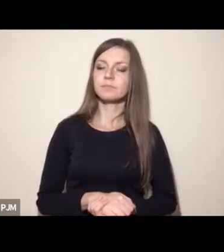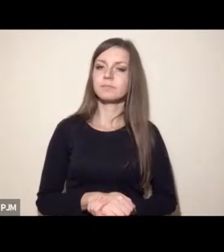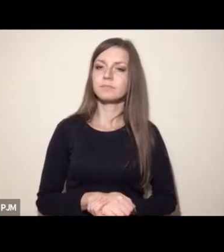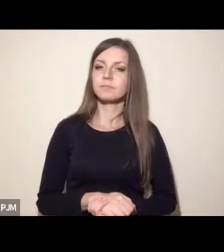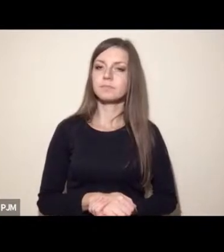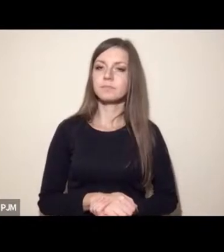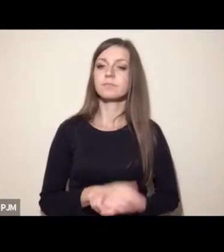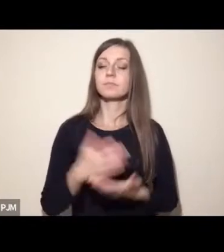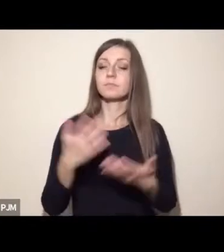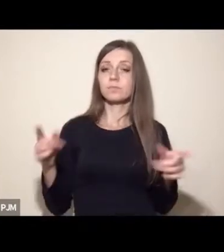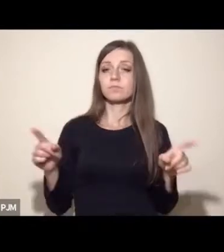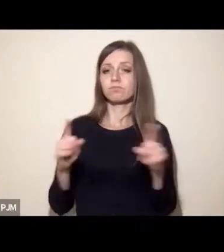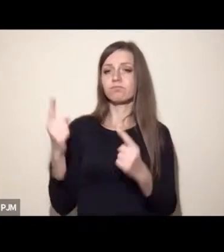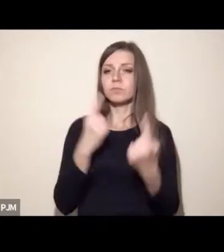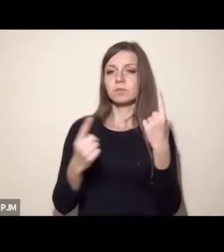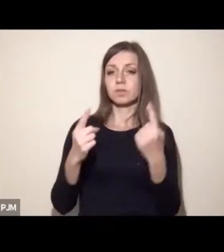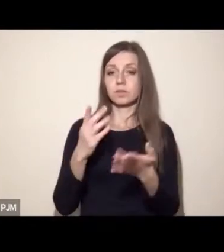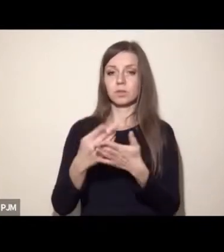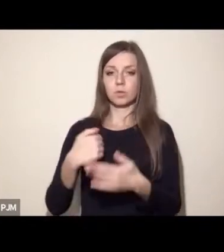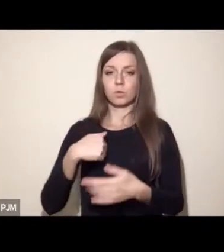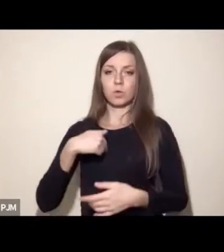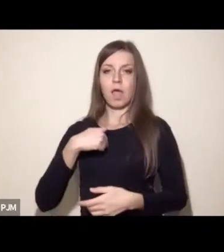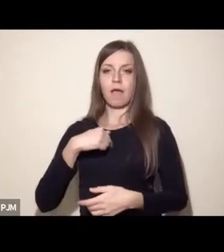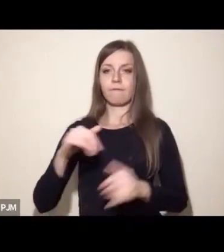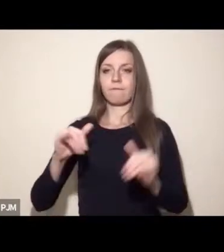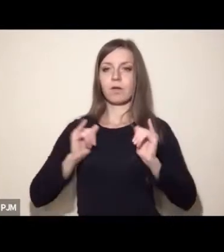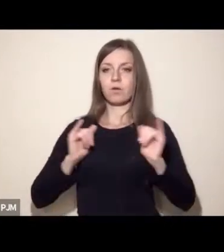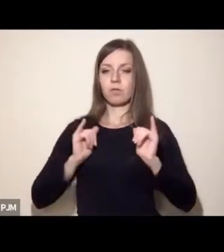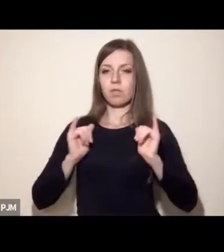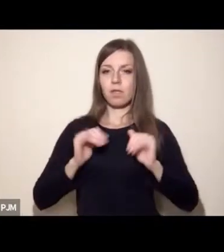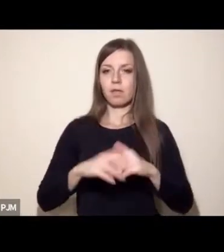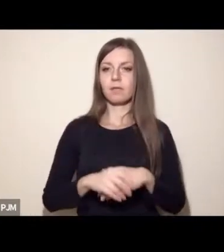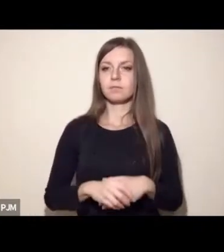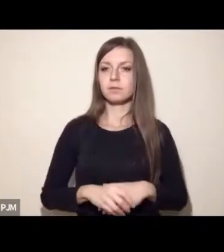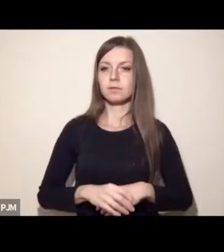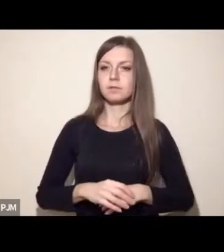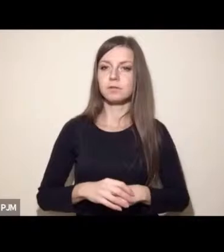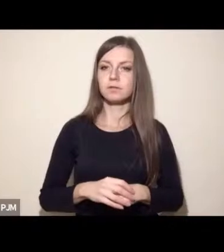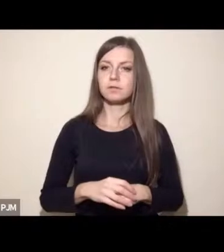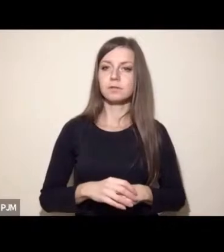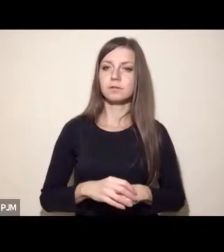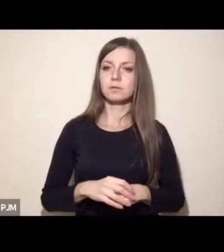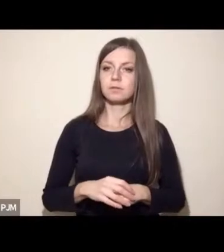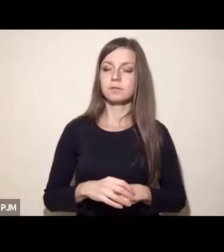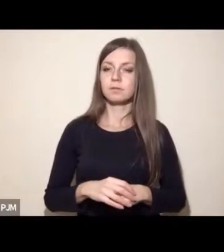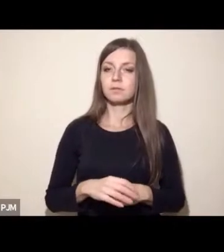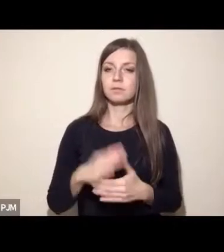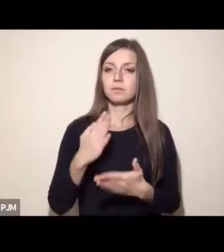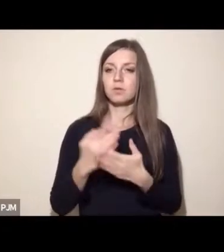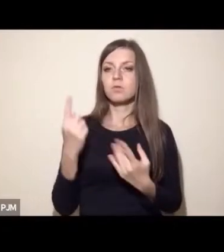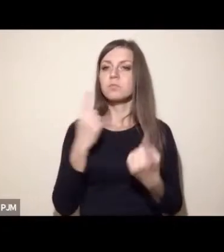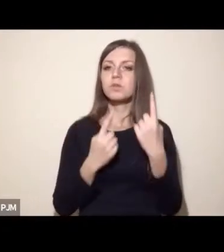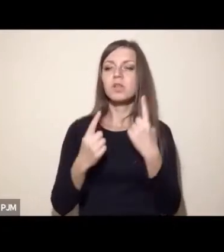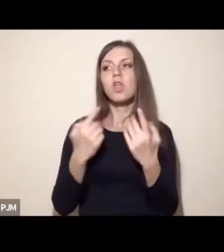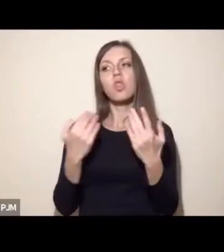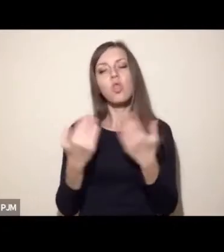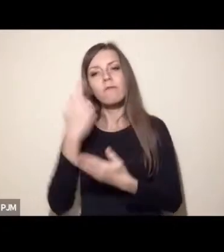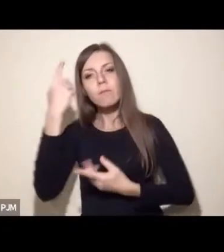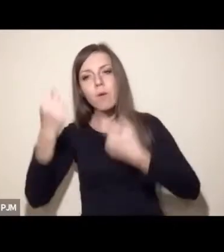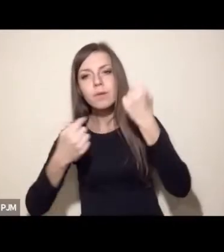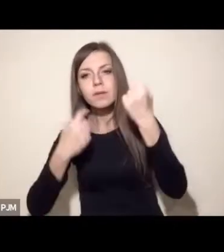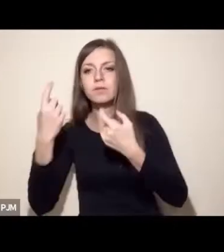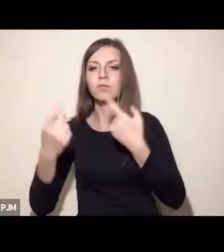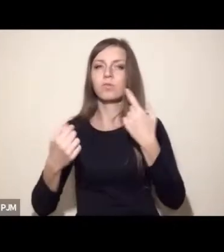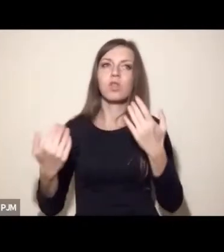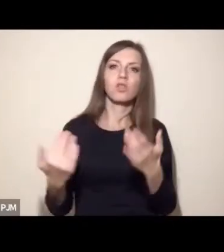wychodzenie poza strefę komfortu własnego w działaniu społecznym. Ciągłe oswajanie z nowymi ideami poprzez, no